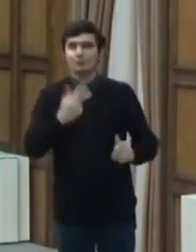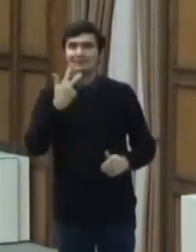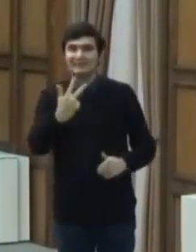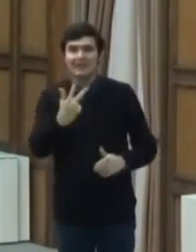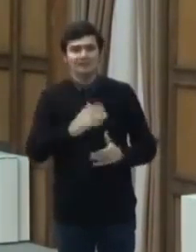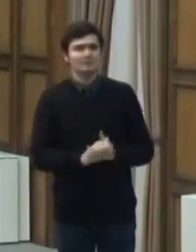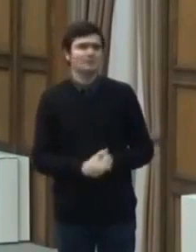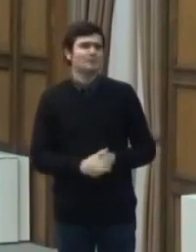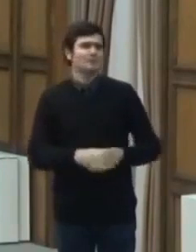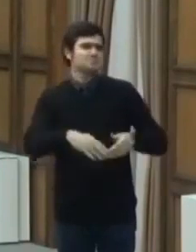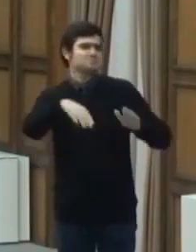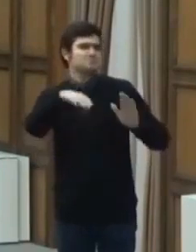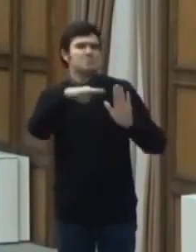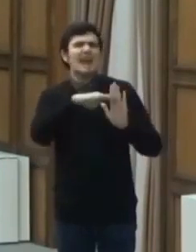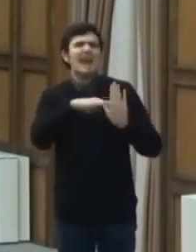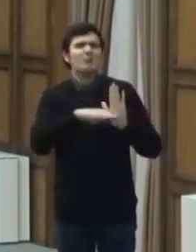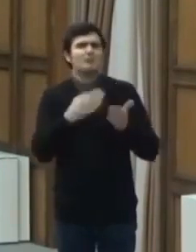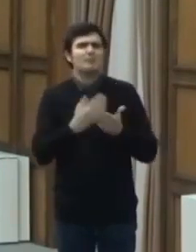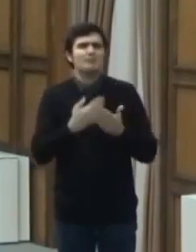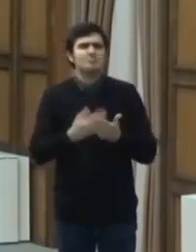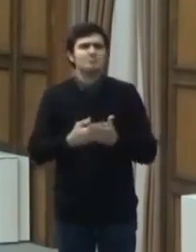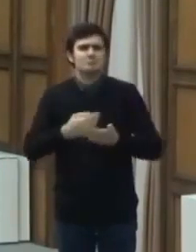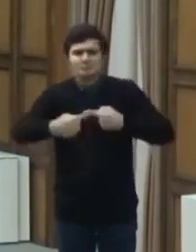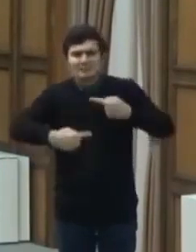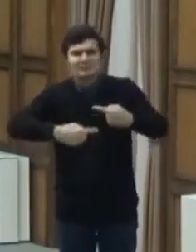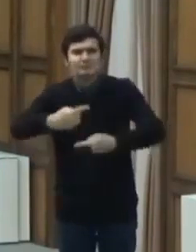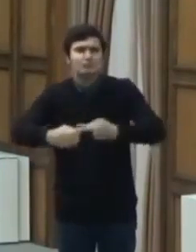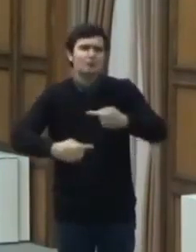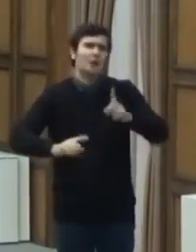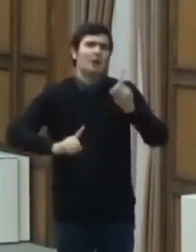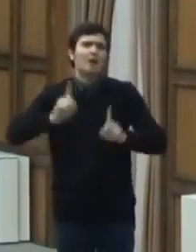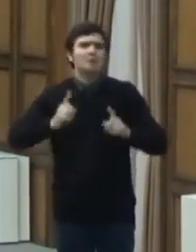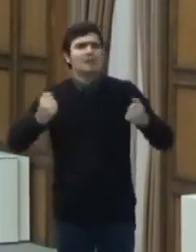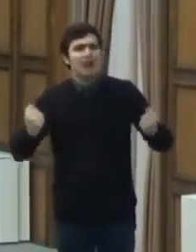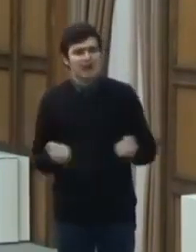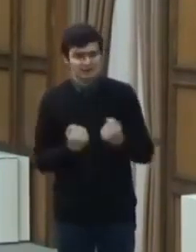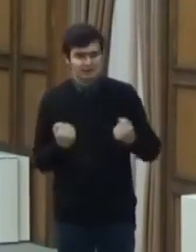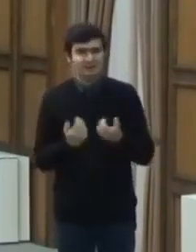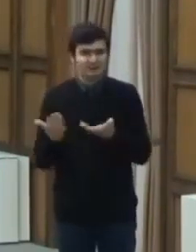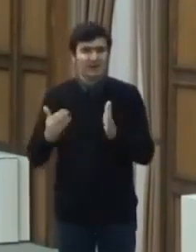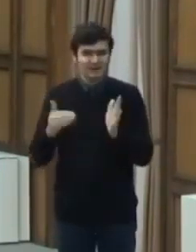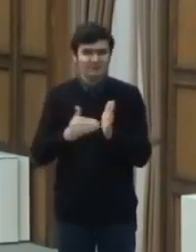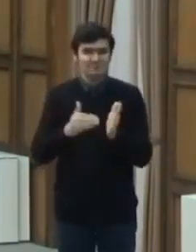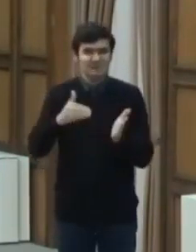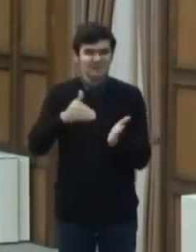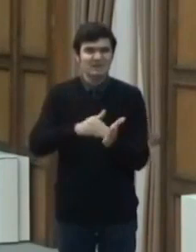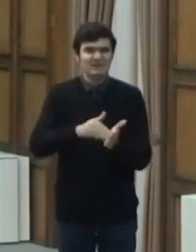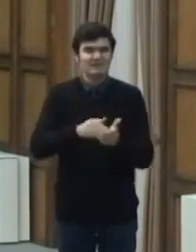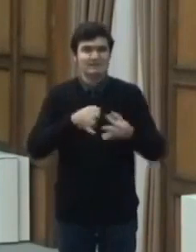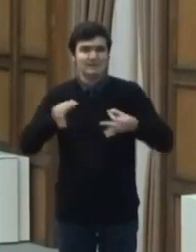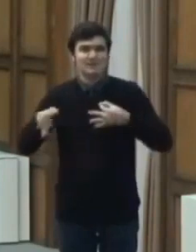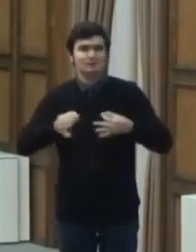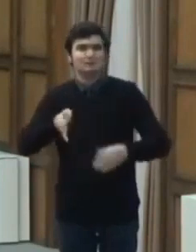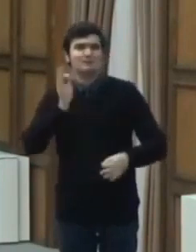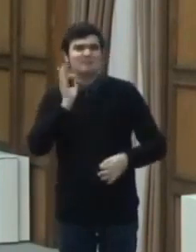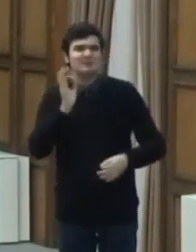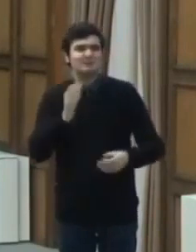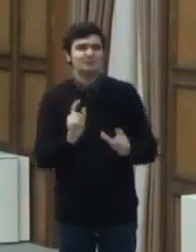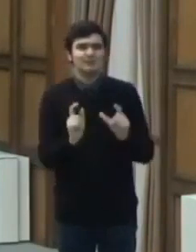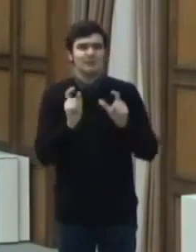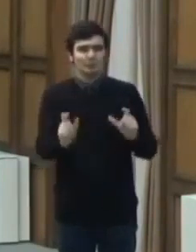Regulile de desfășurare a unor activități care necesită măsuri specifice de protecție